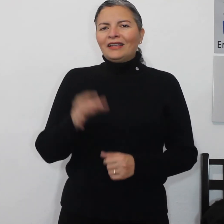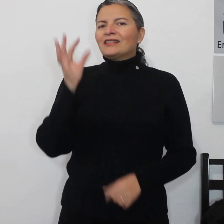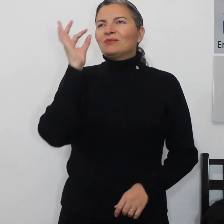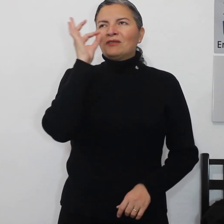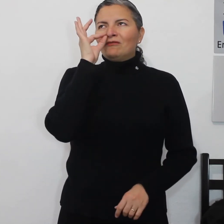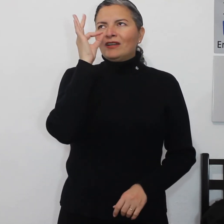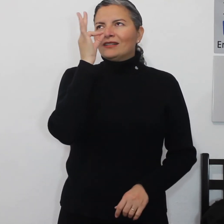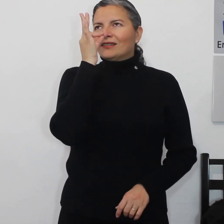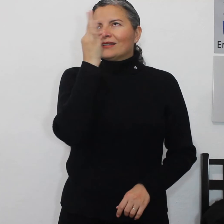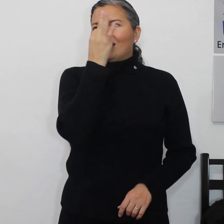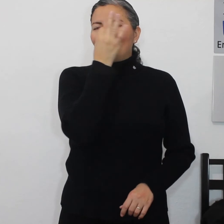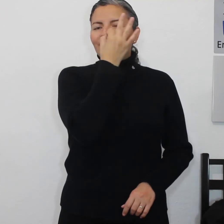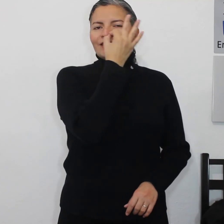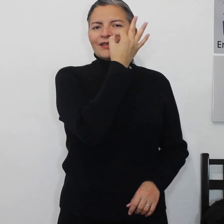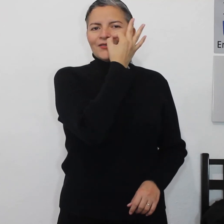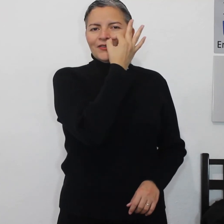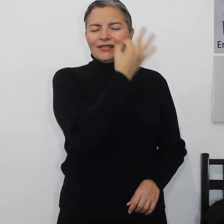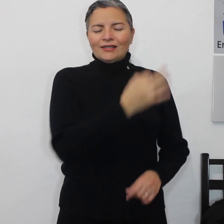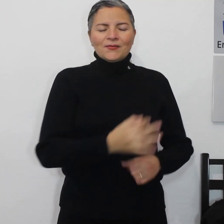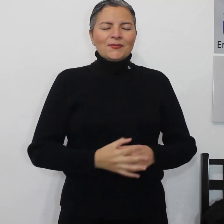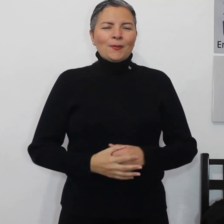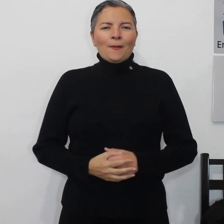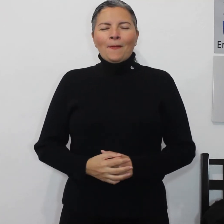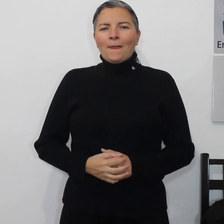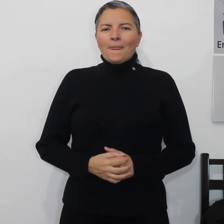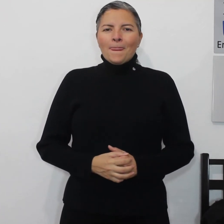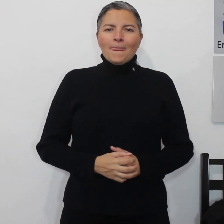que es bien fresa fresa frijoles